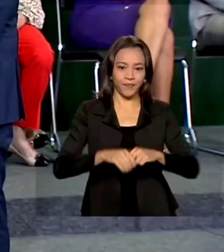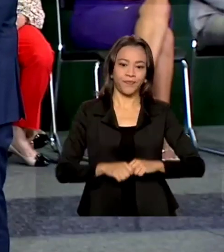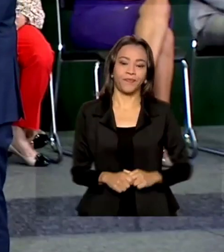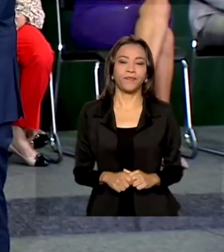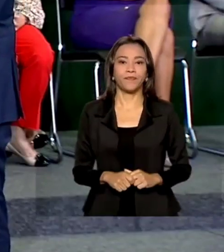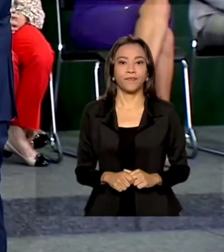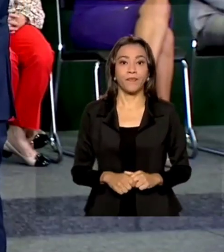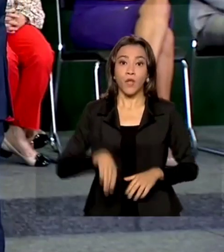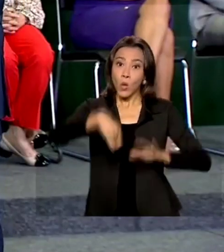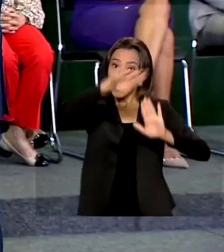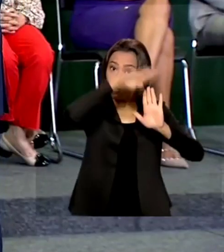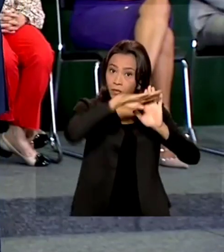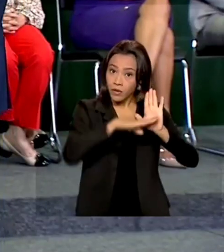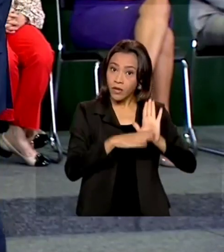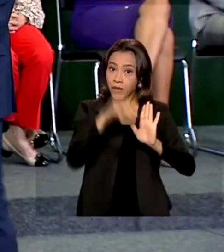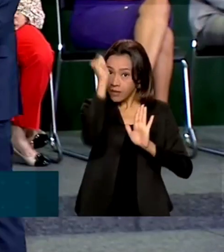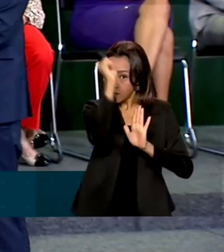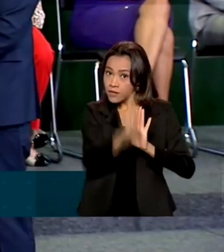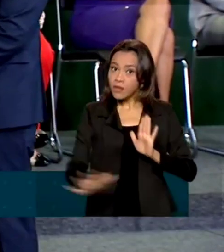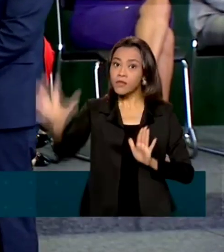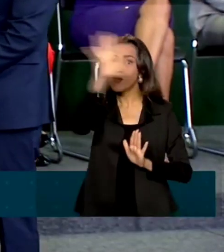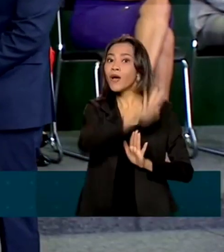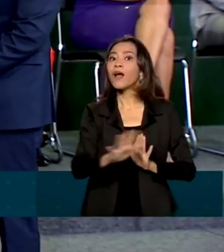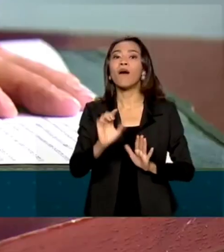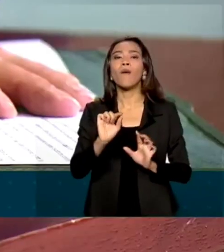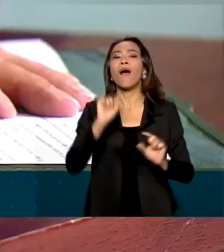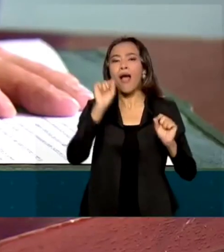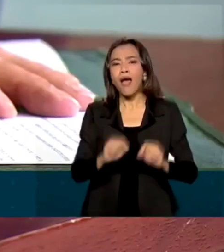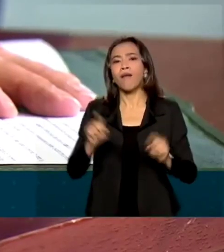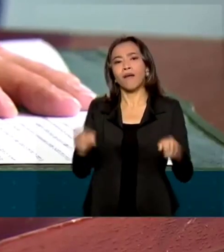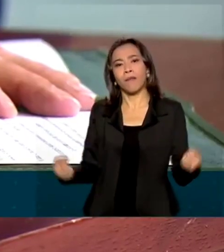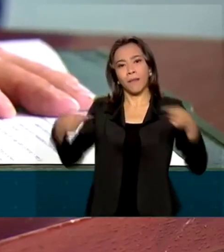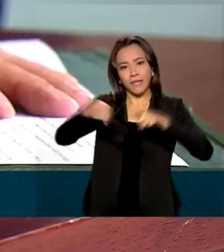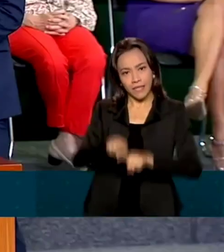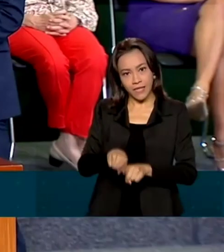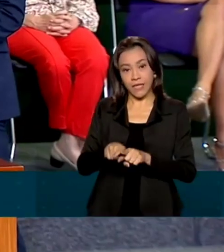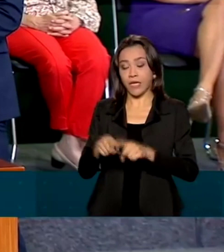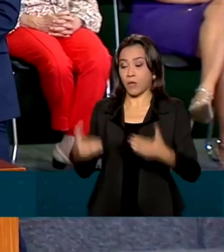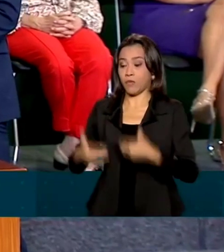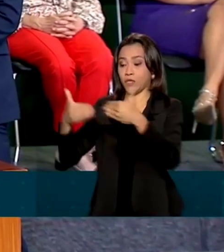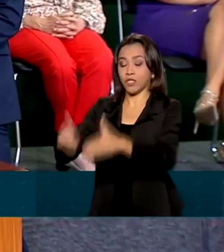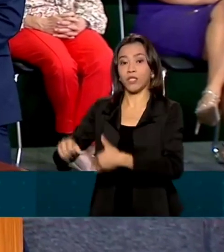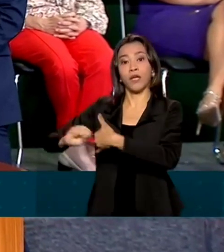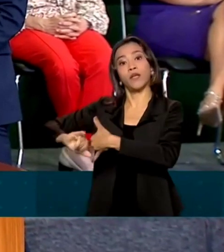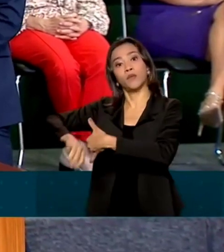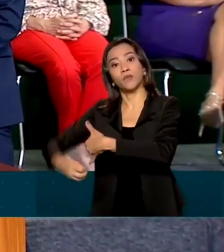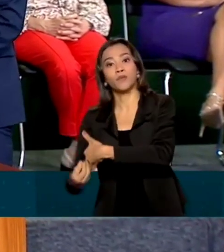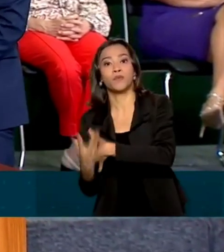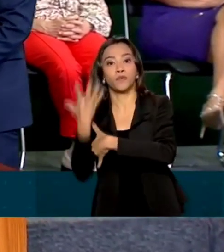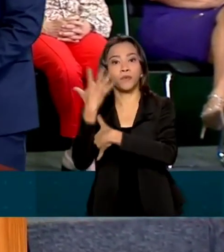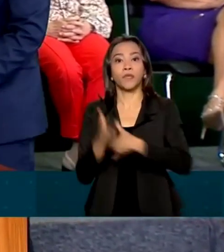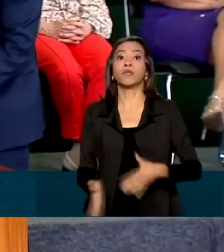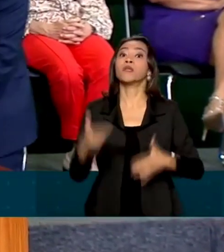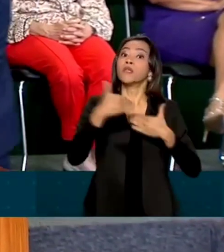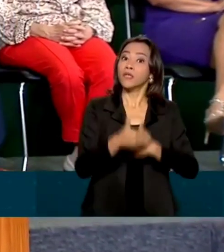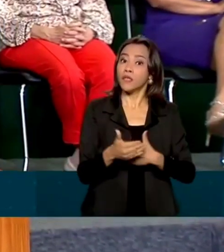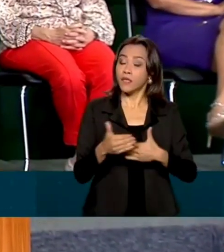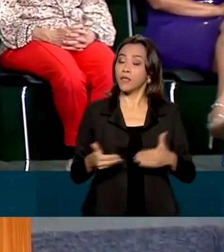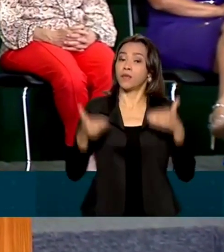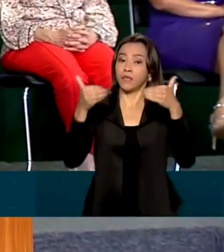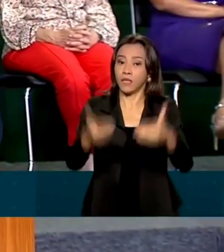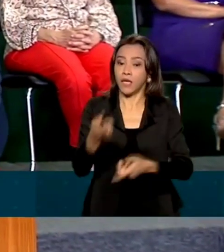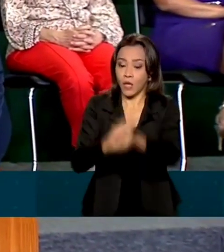O Programa Nacional de Crescimento Verde é uma parceria entre os Ministérios do Meio Ambiente e da Economia e a ideia é